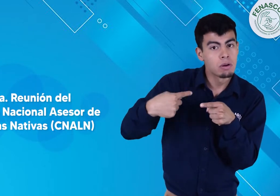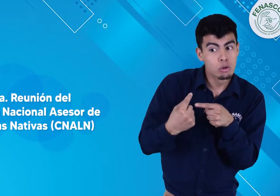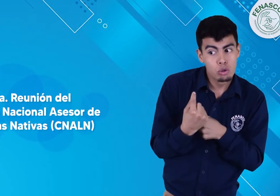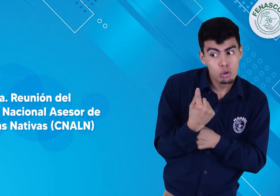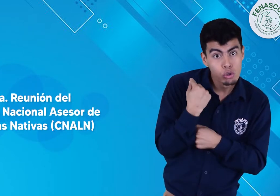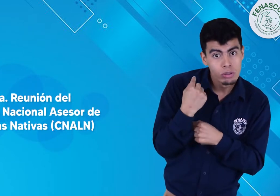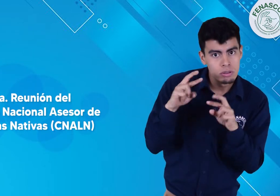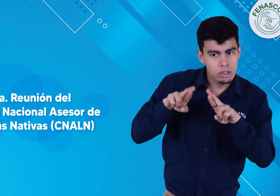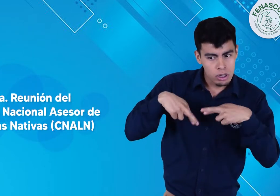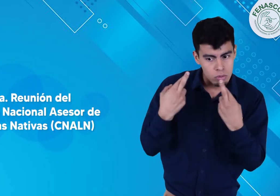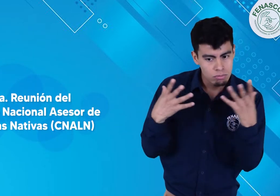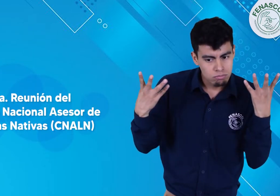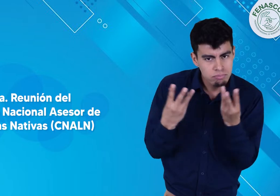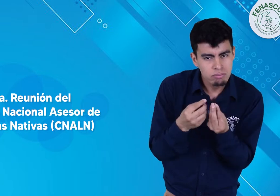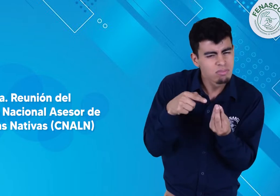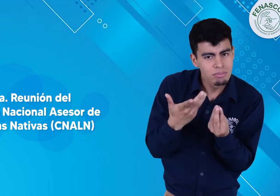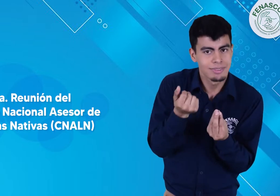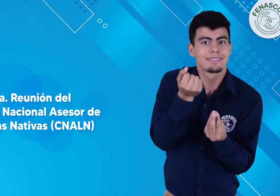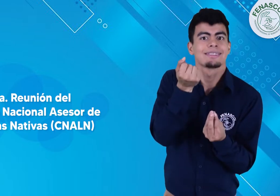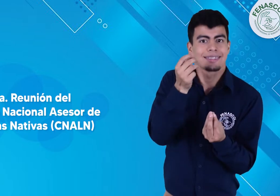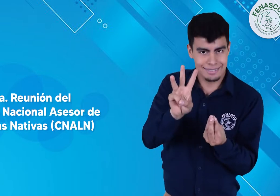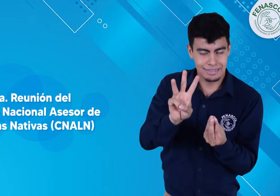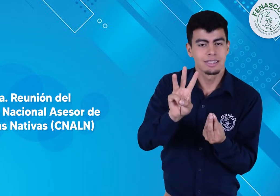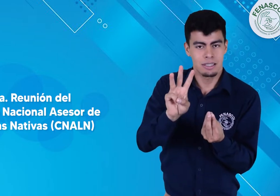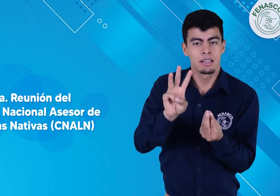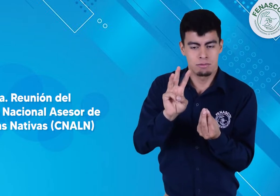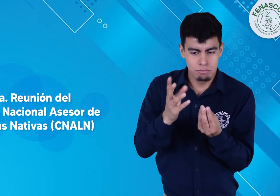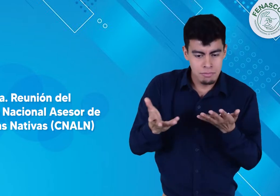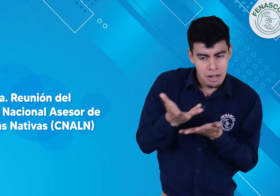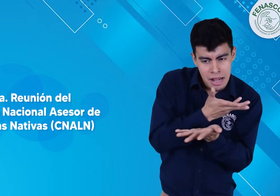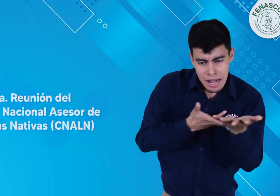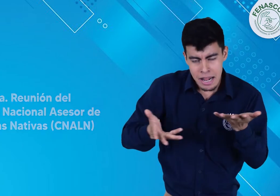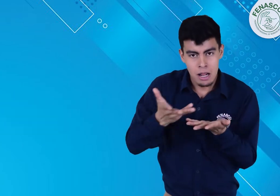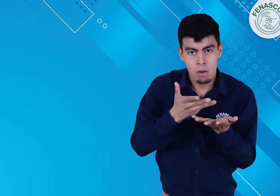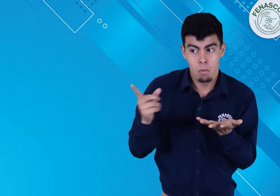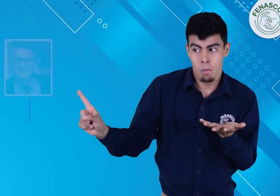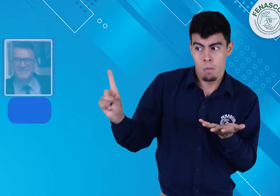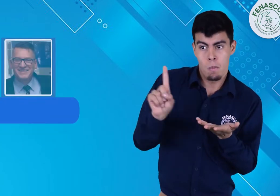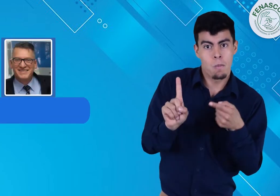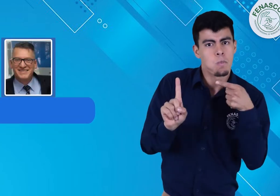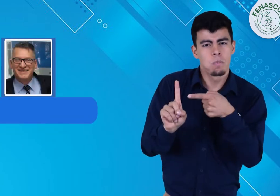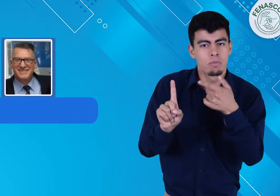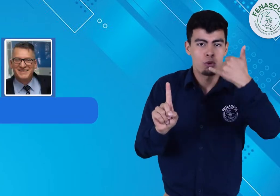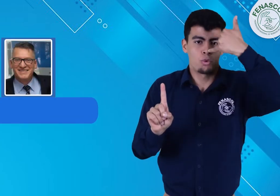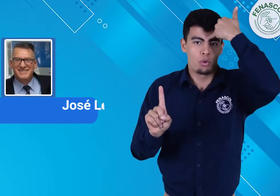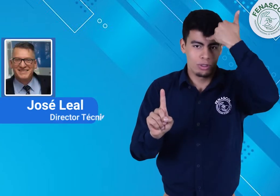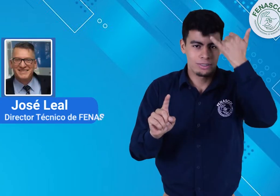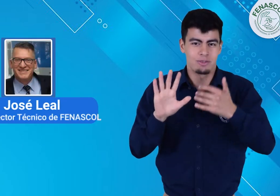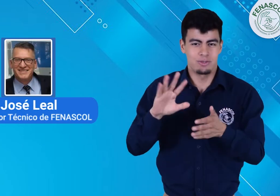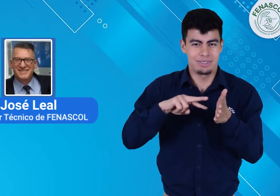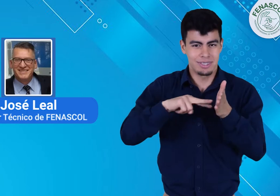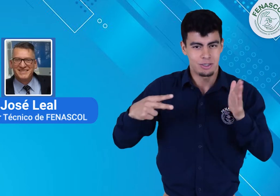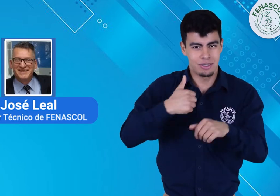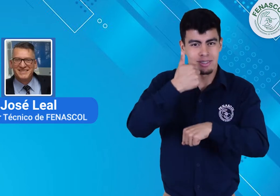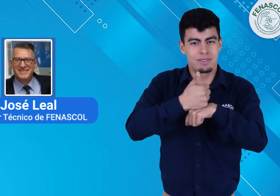En pasados días se realizó la tercera reunión de dicho consejo, en la que participó José Leal, director